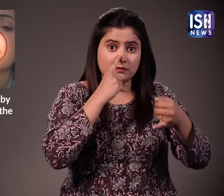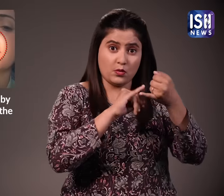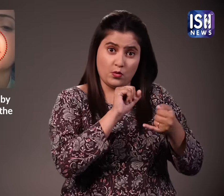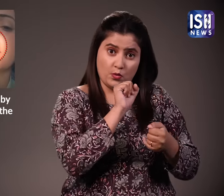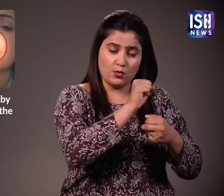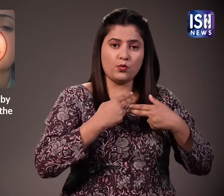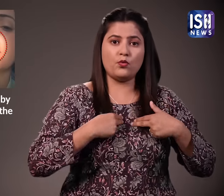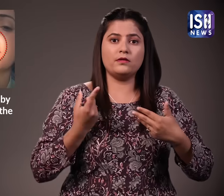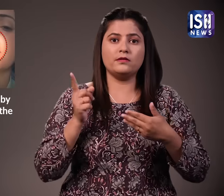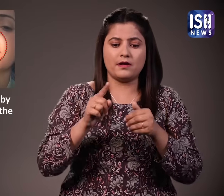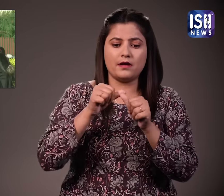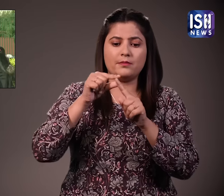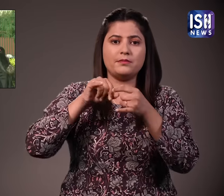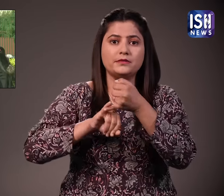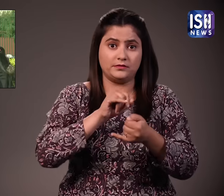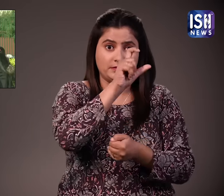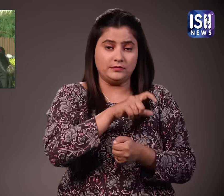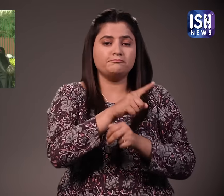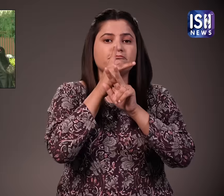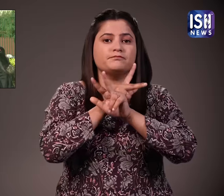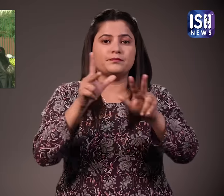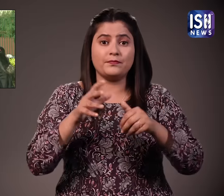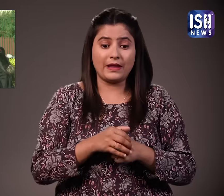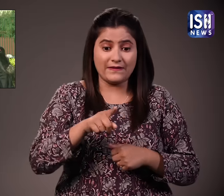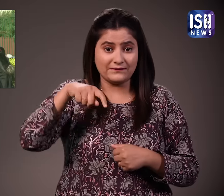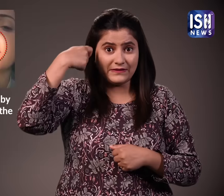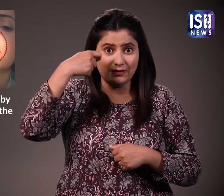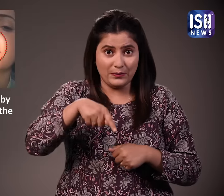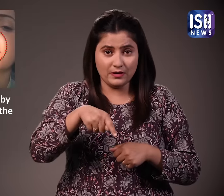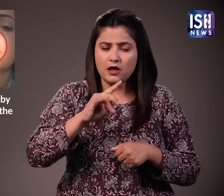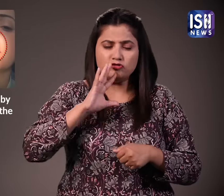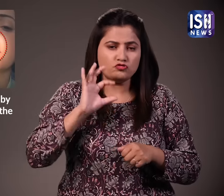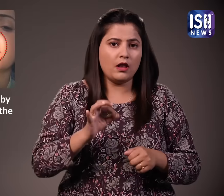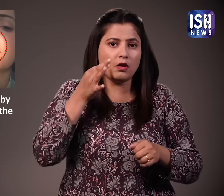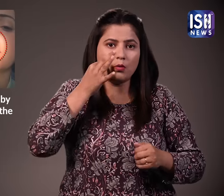सीमा के वकील अपी सी ने कहा कि वीडियो फर्जी है और सीमा के साथ कभी मारफिट नहीं हुई और वर्ट ठीक है